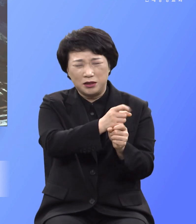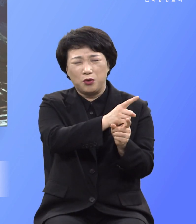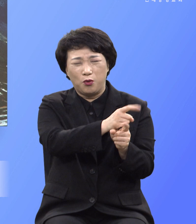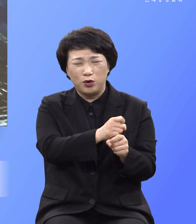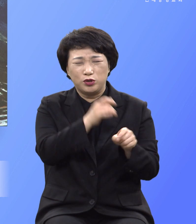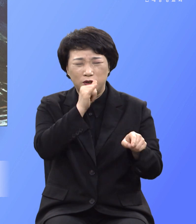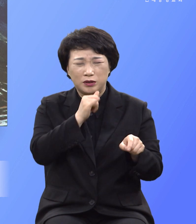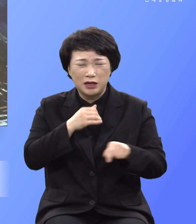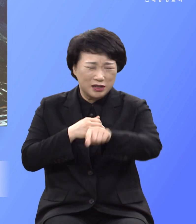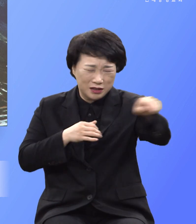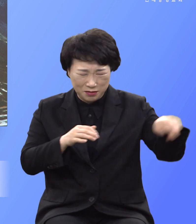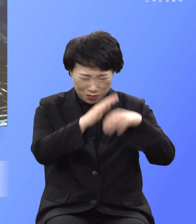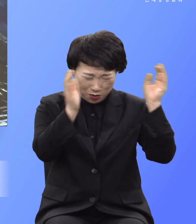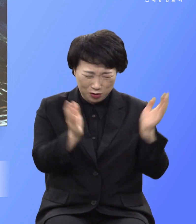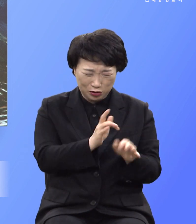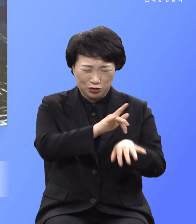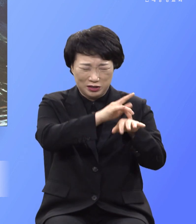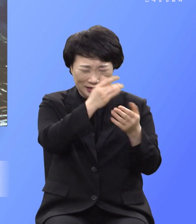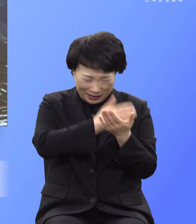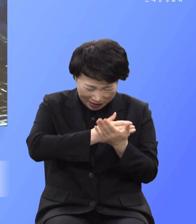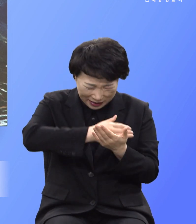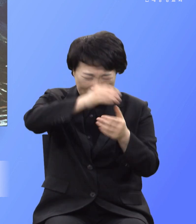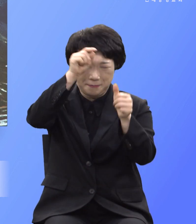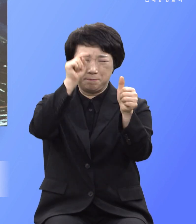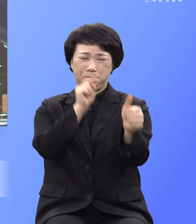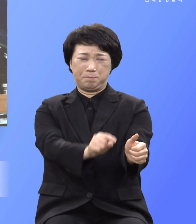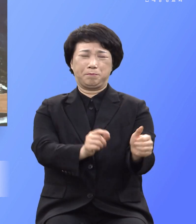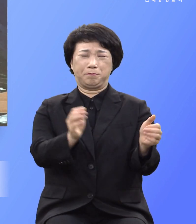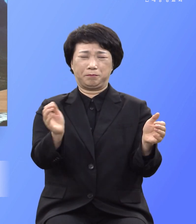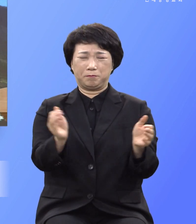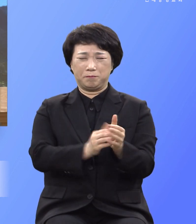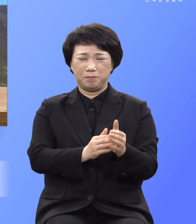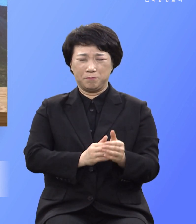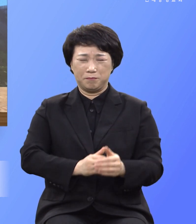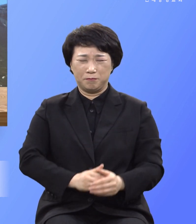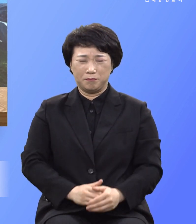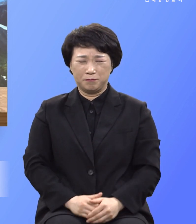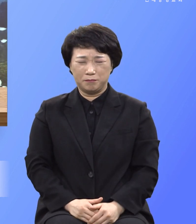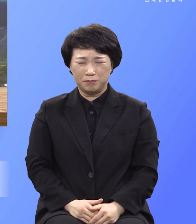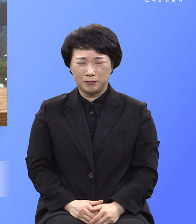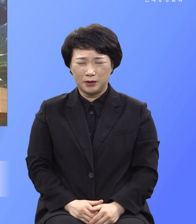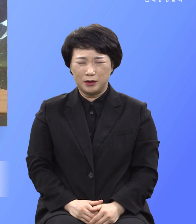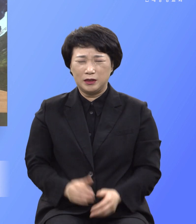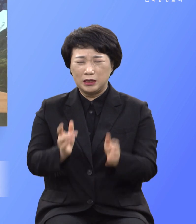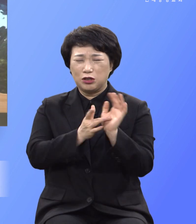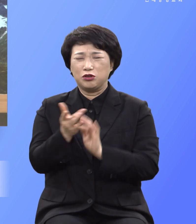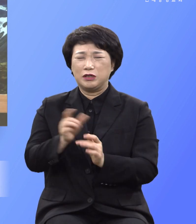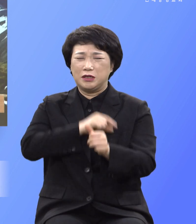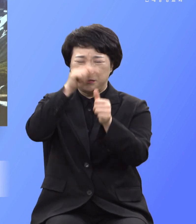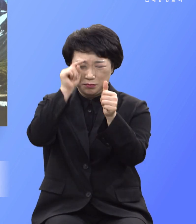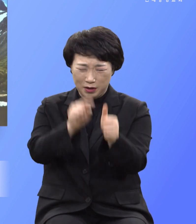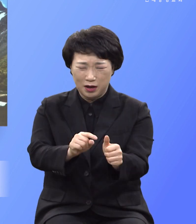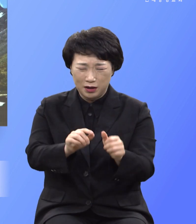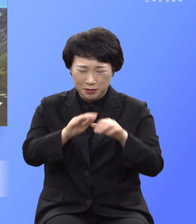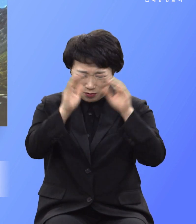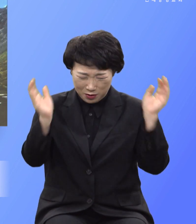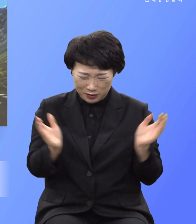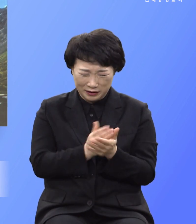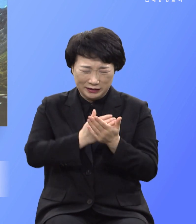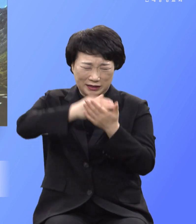귀신아 싹 떠나갈 지옵소서 예수 이름으로 명령하느니 떠나갈